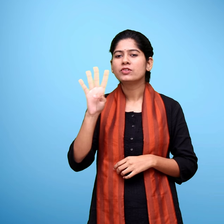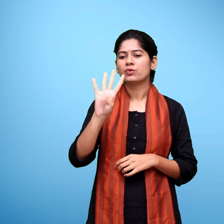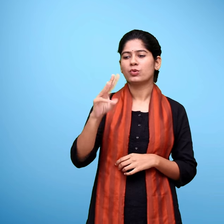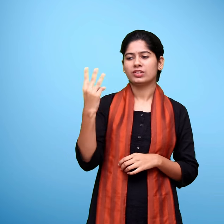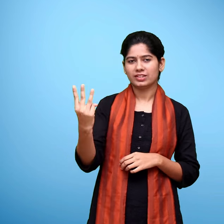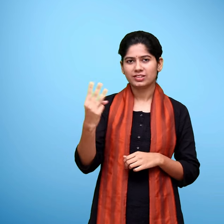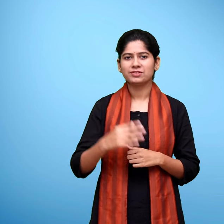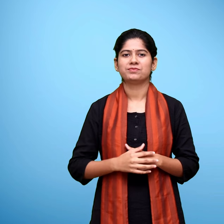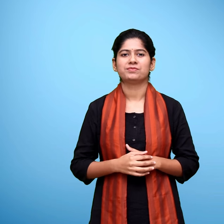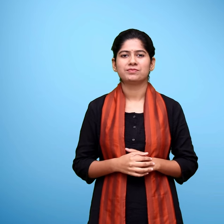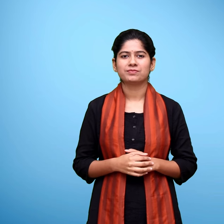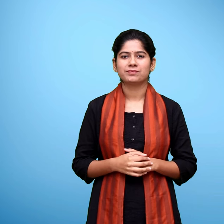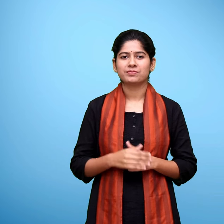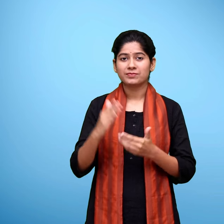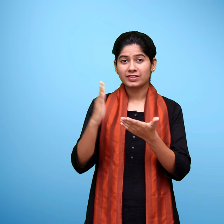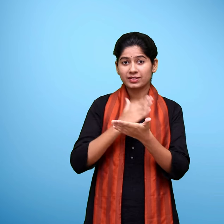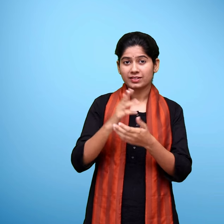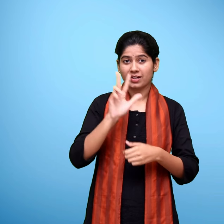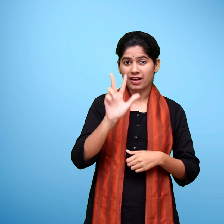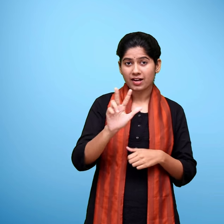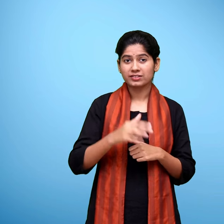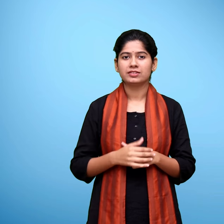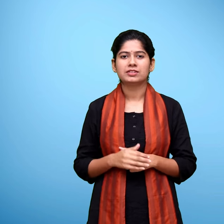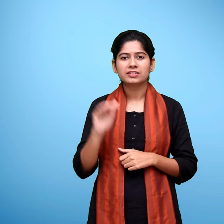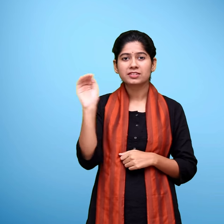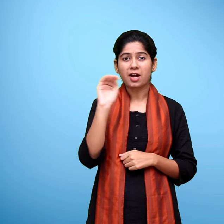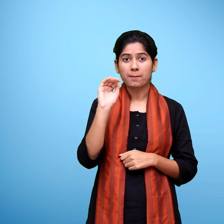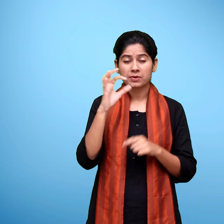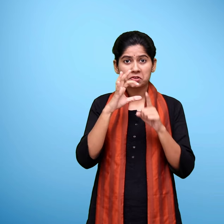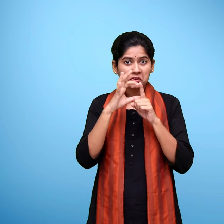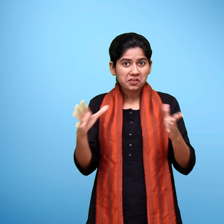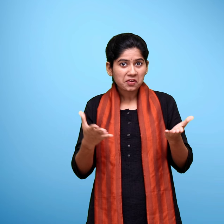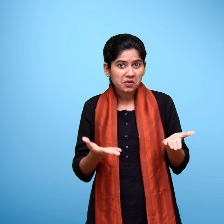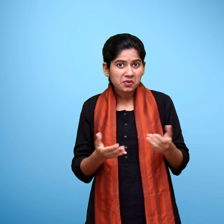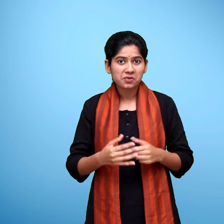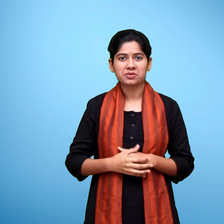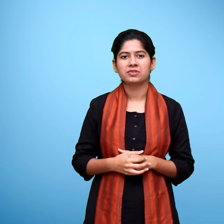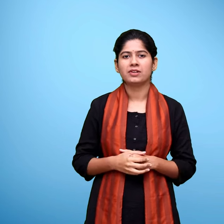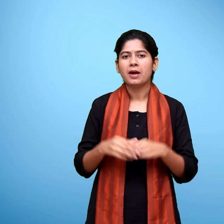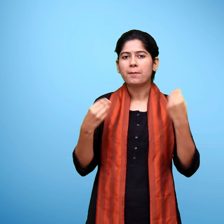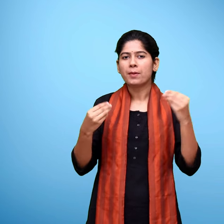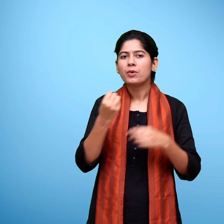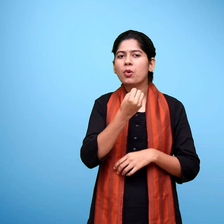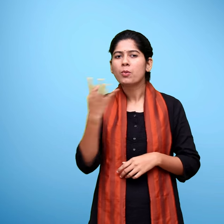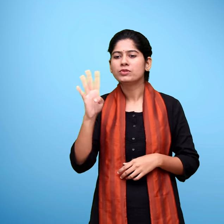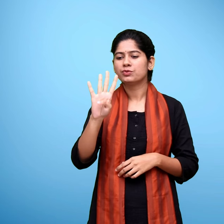तैंतालिस पाठ आठ खत्रे में साप प्रिष्ठ